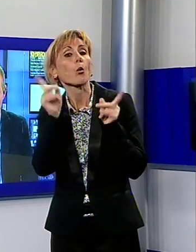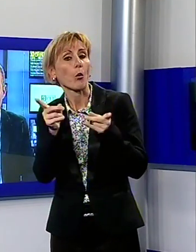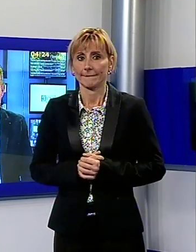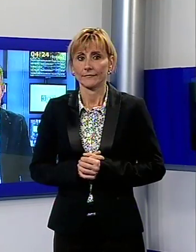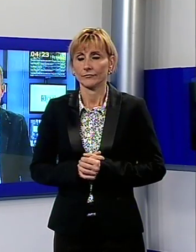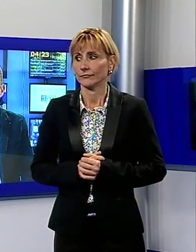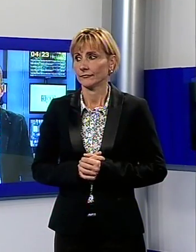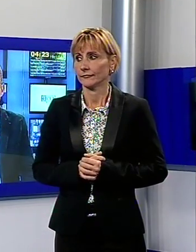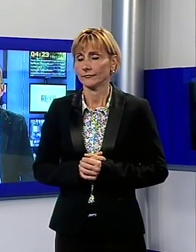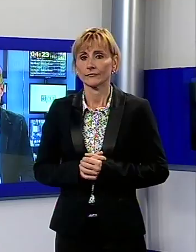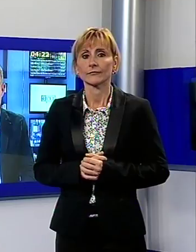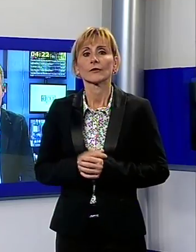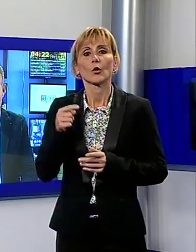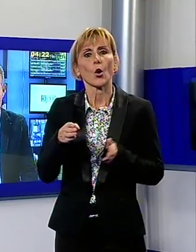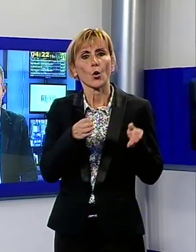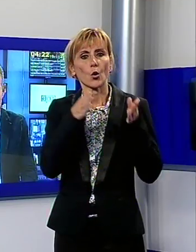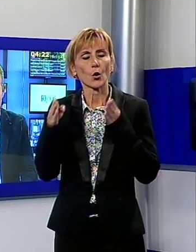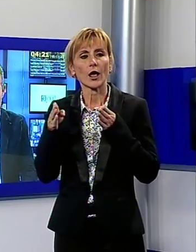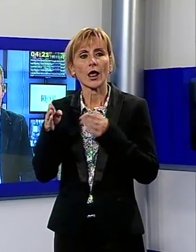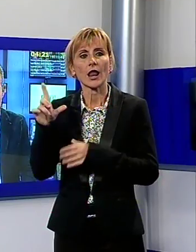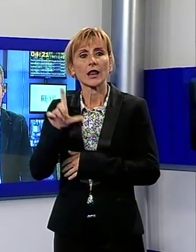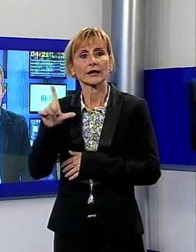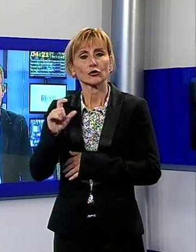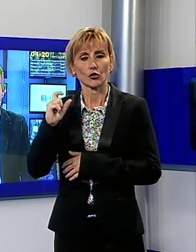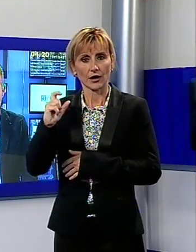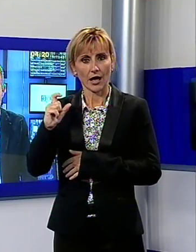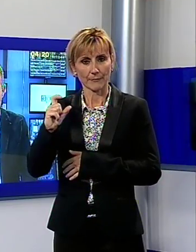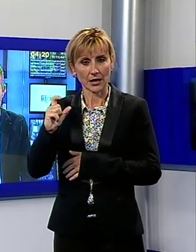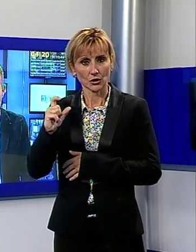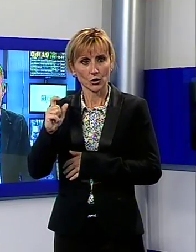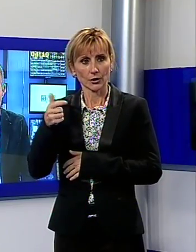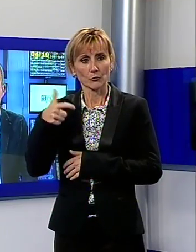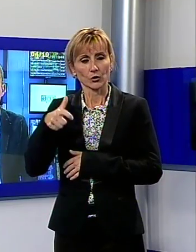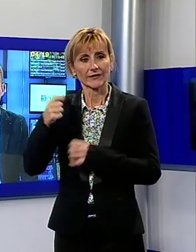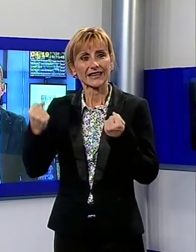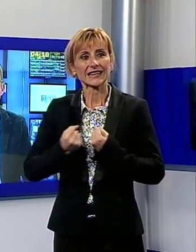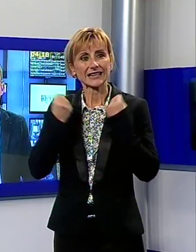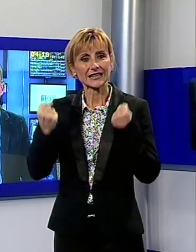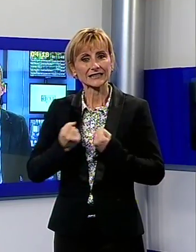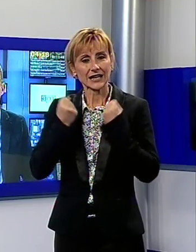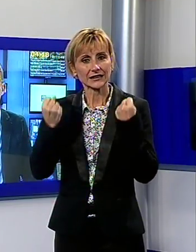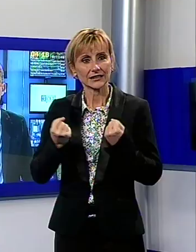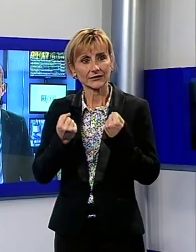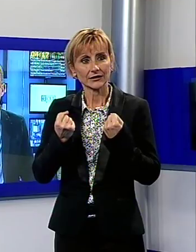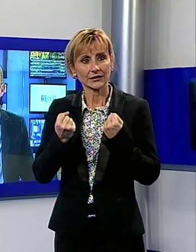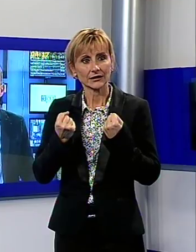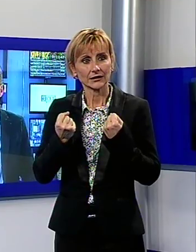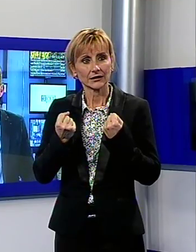Ci spostiamo adesso al Lido di Camaiore per un'iniziativa che ha visto gli imprenditori andare a lezione di